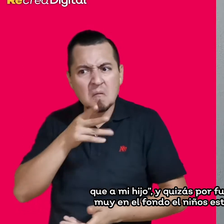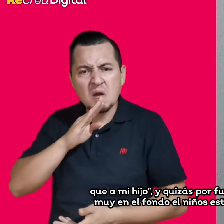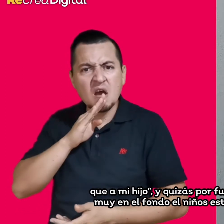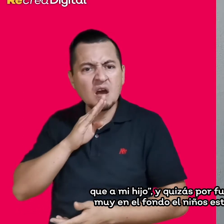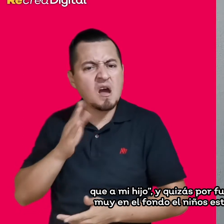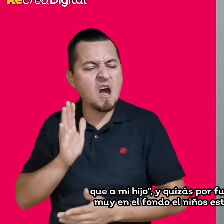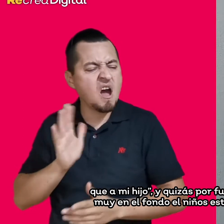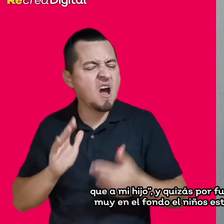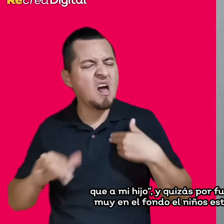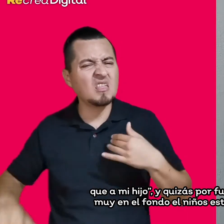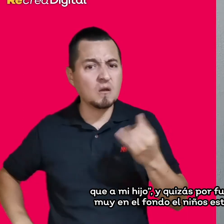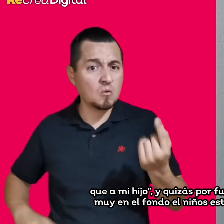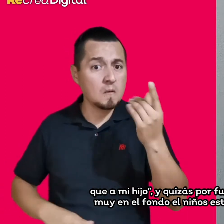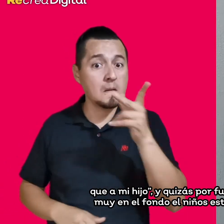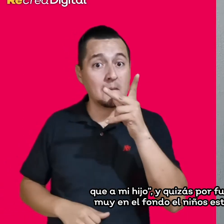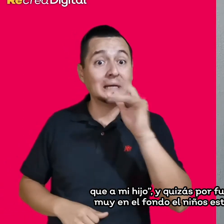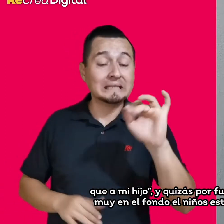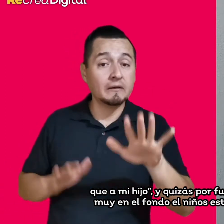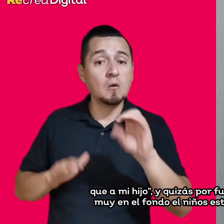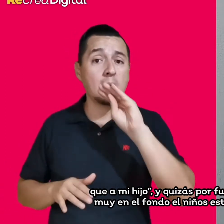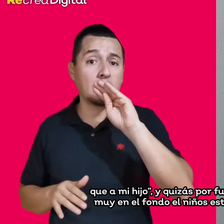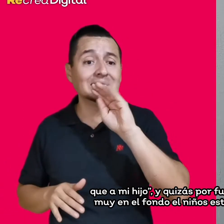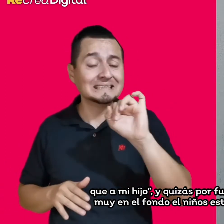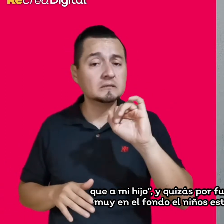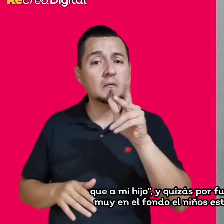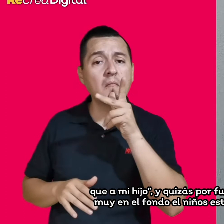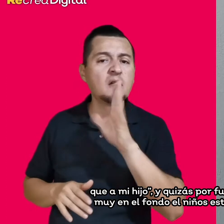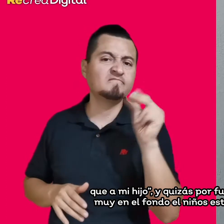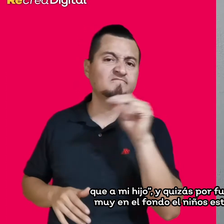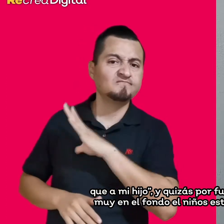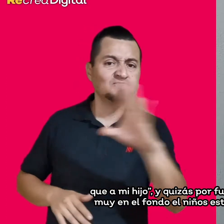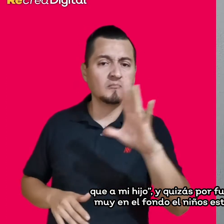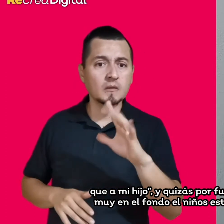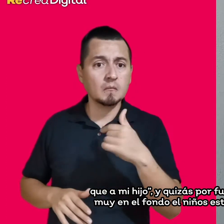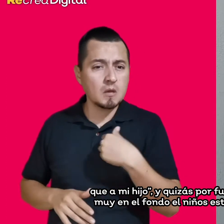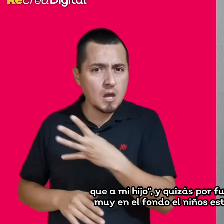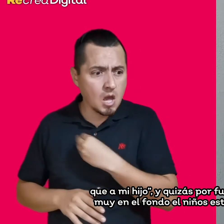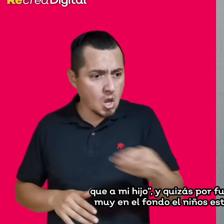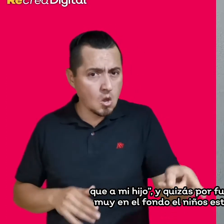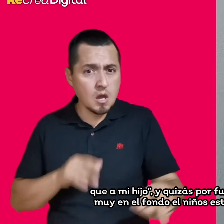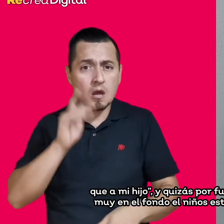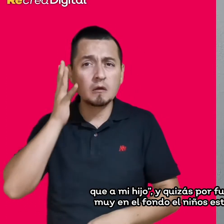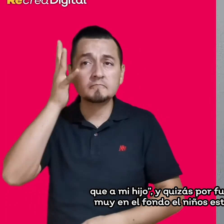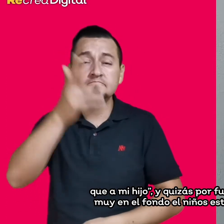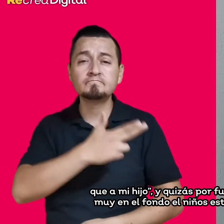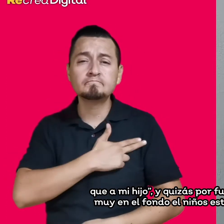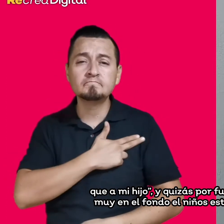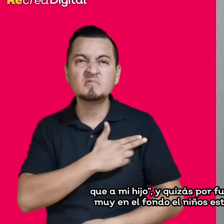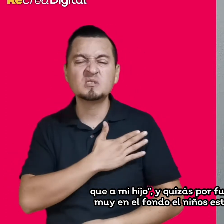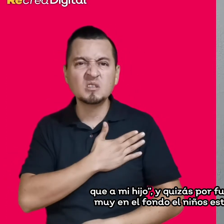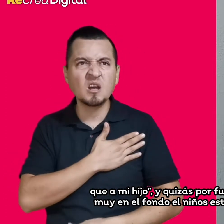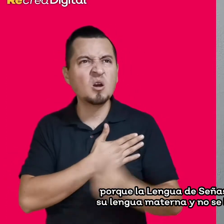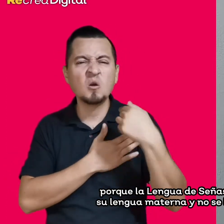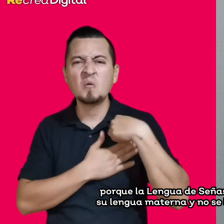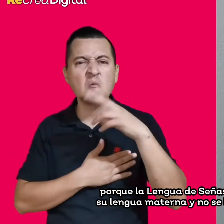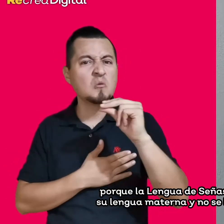hijo, quizás por fuera lo veo muy bien, pero muy en el fondo el niño está sintiéndose rechazado,